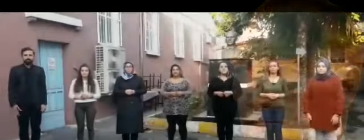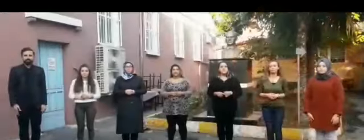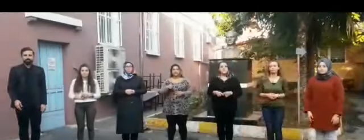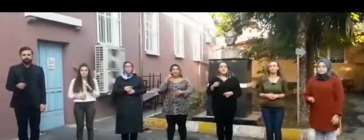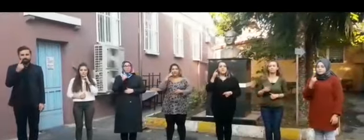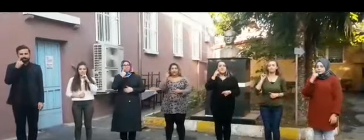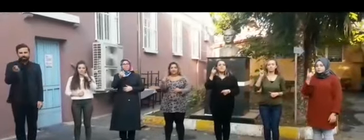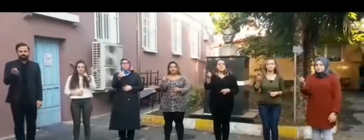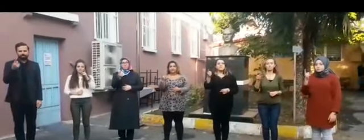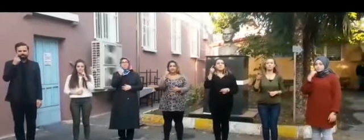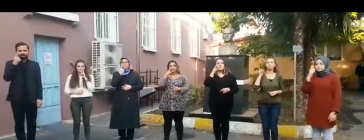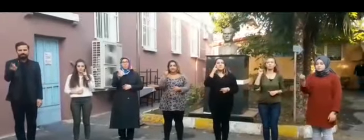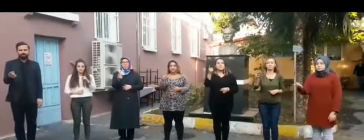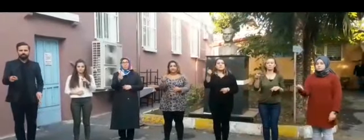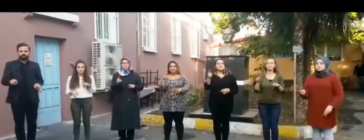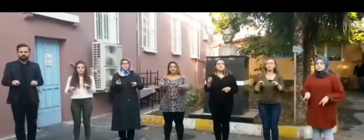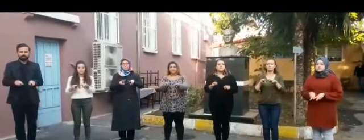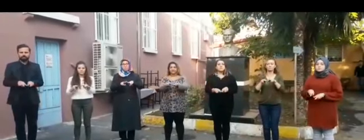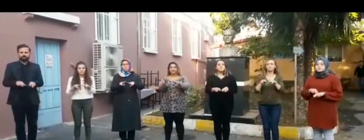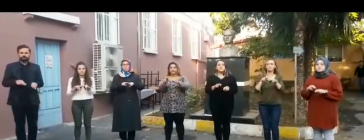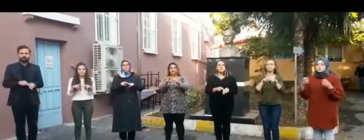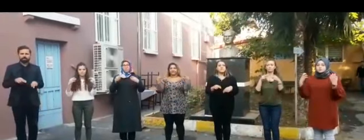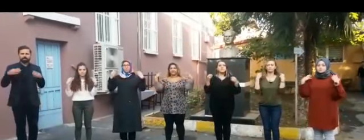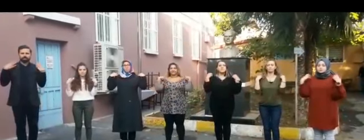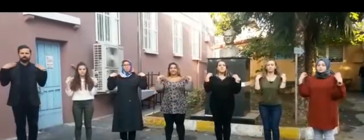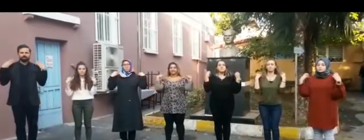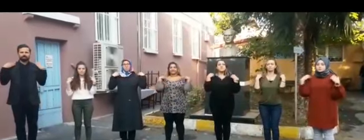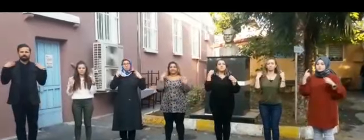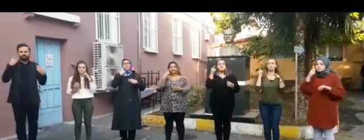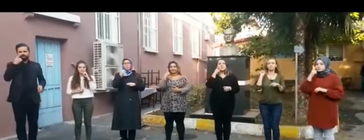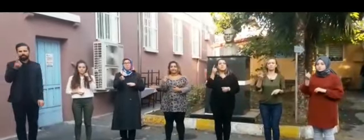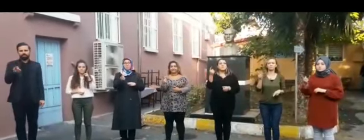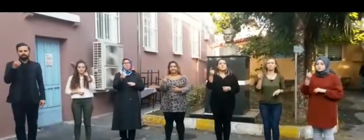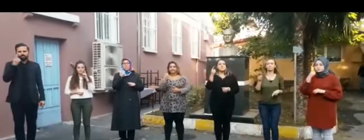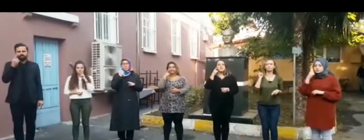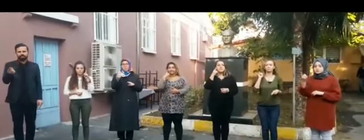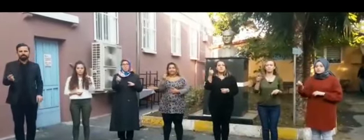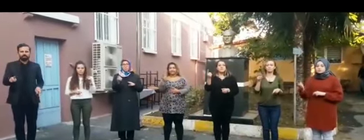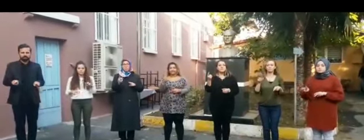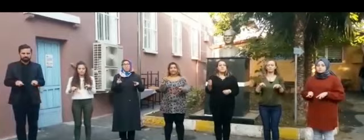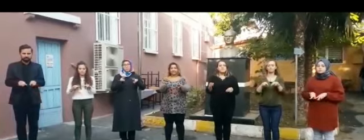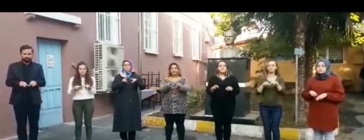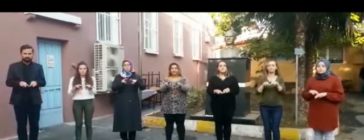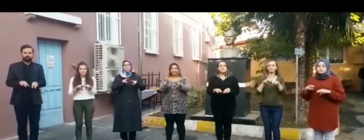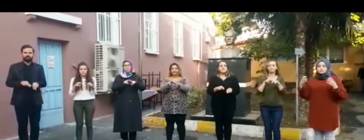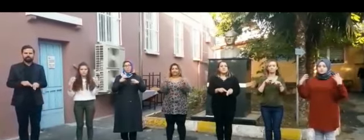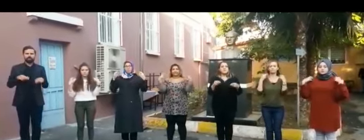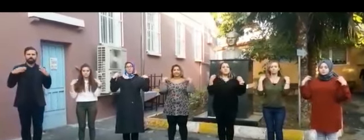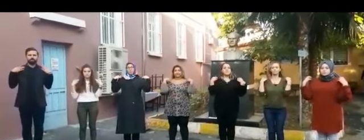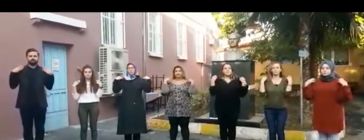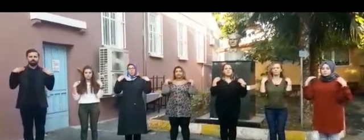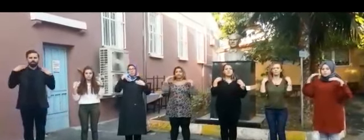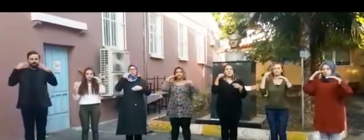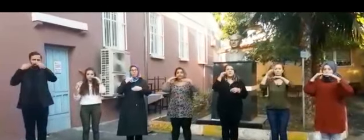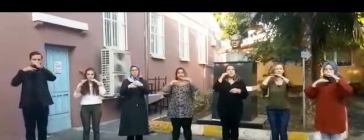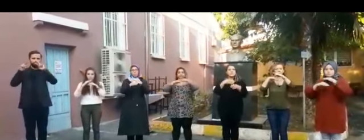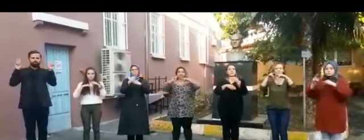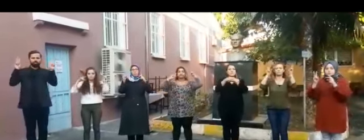Atam, atam, Mustafa Kemal Paşam Atam, atam, Mustafa Kemal Paşam Ulusu